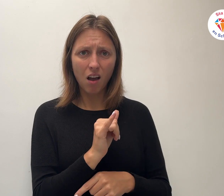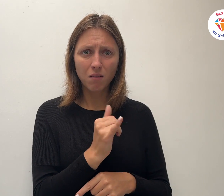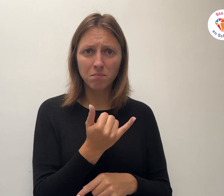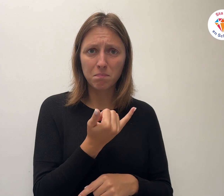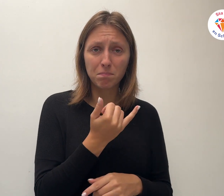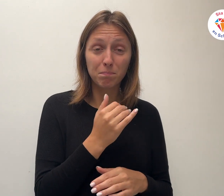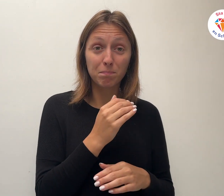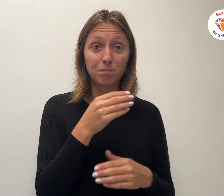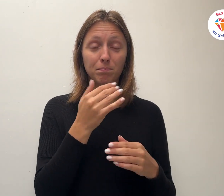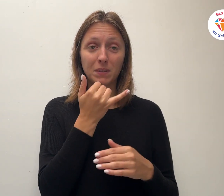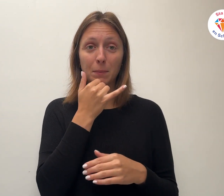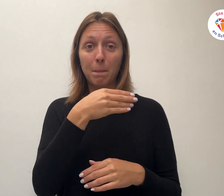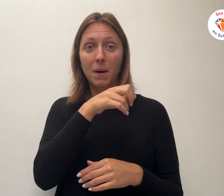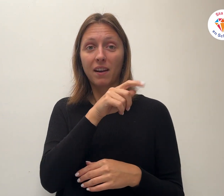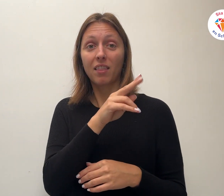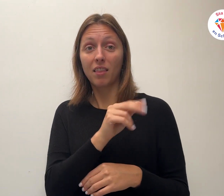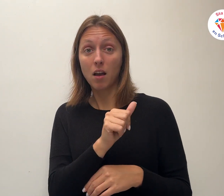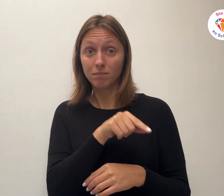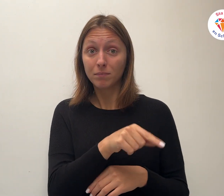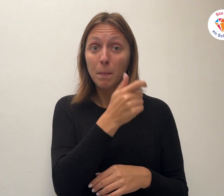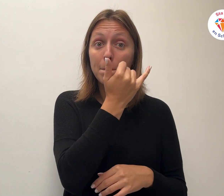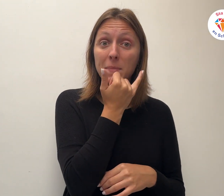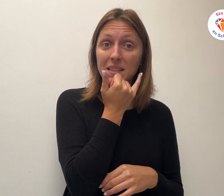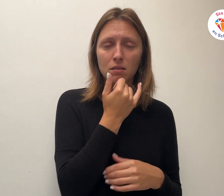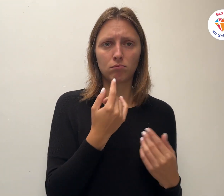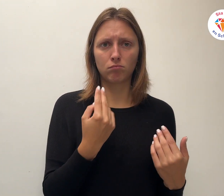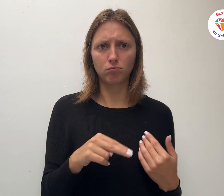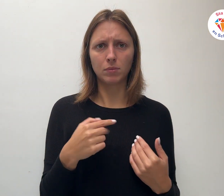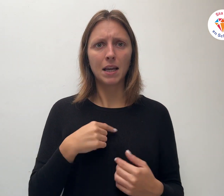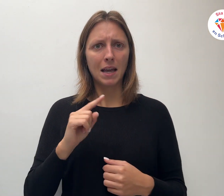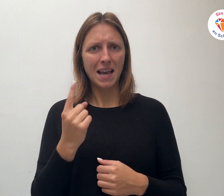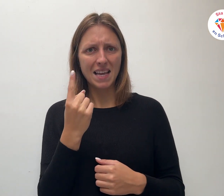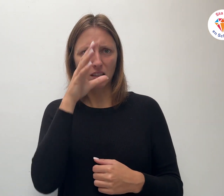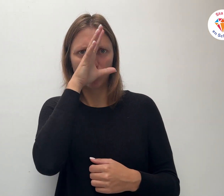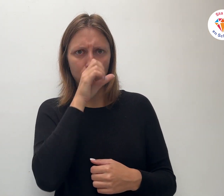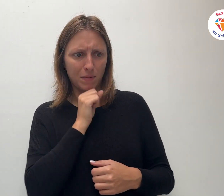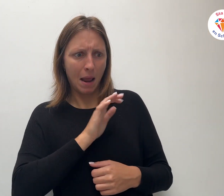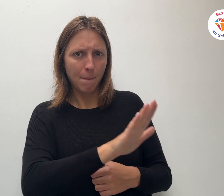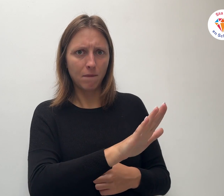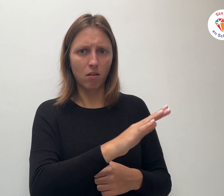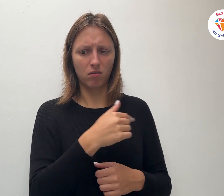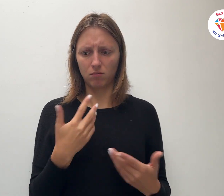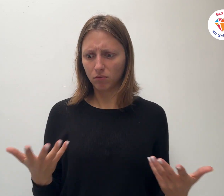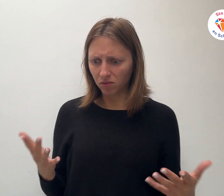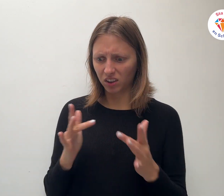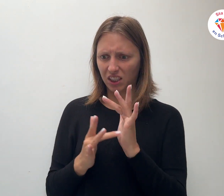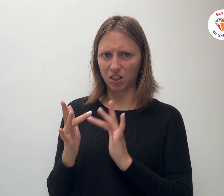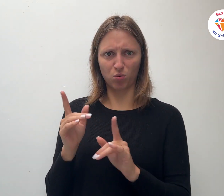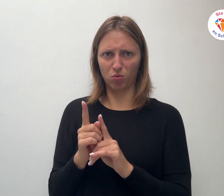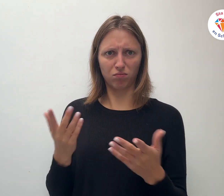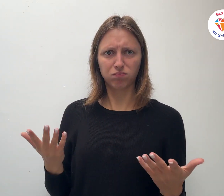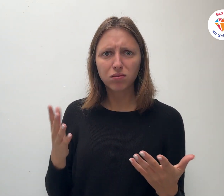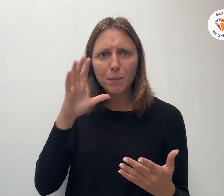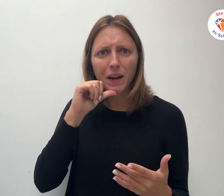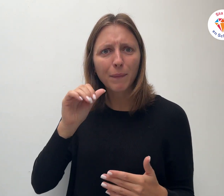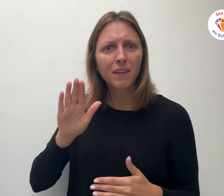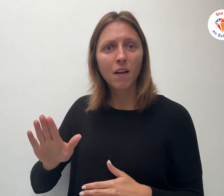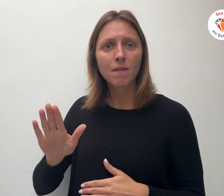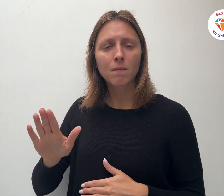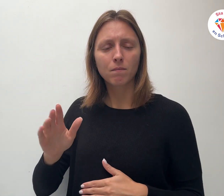las, had ik begrip voor Martha En eerder wat onbegrijp naar Jezus toe Ik zag een vrouw die alles op alles